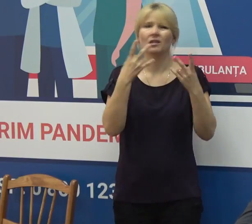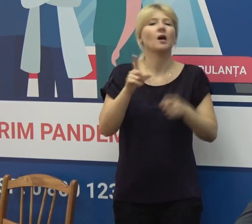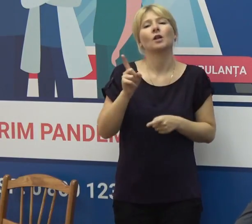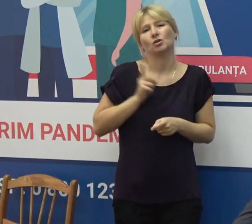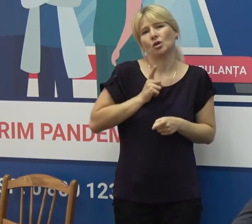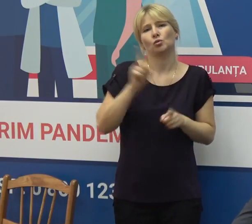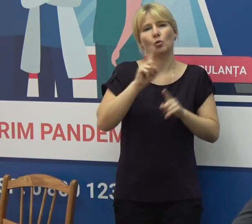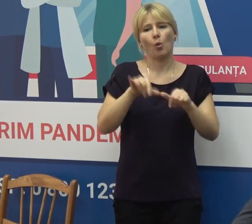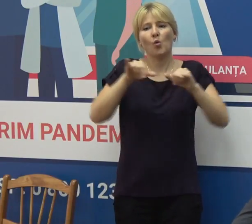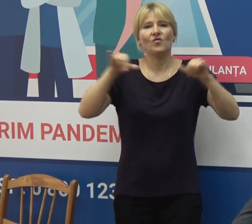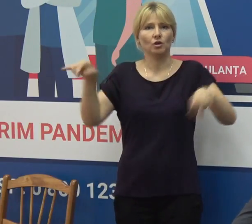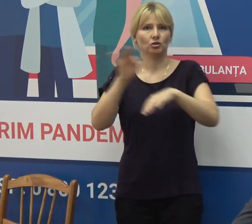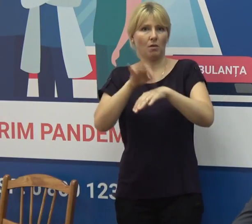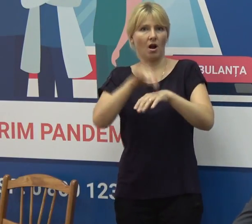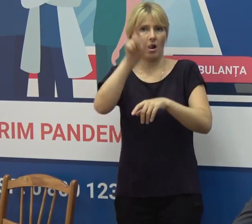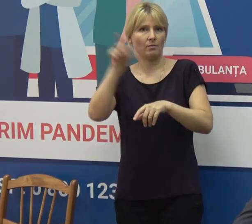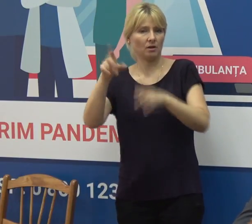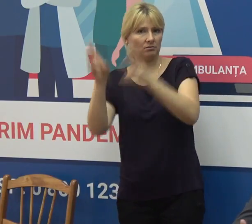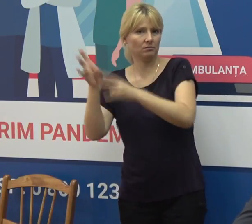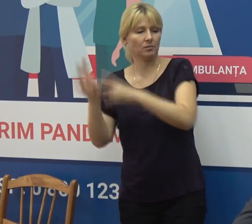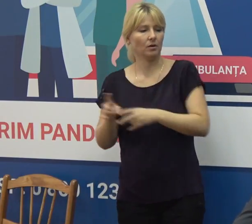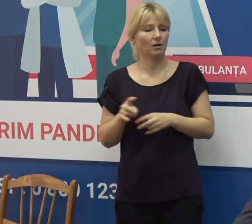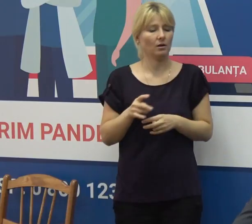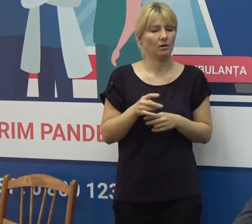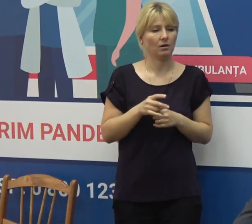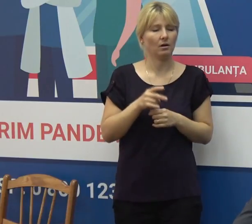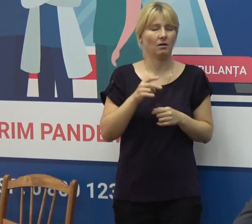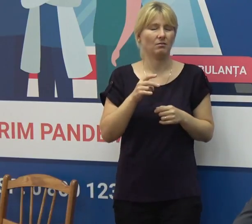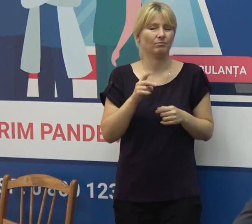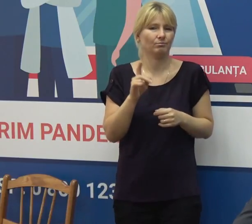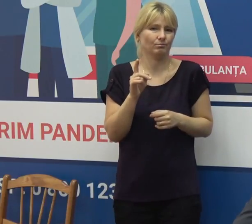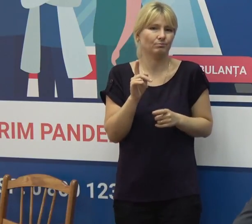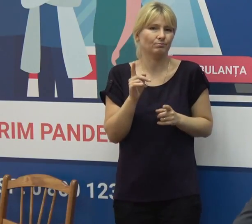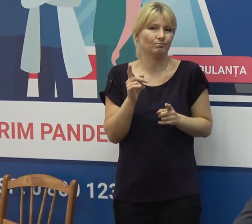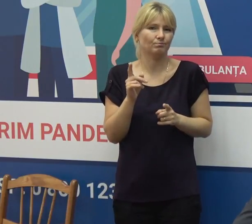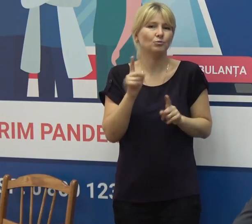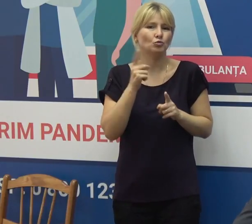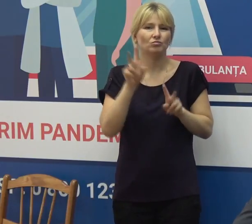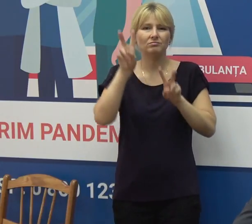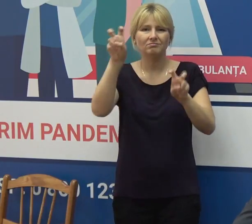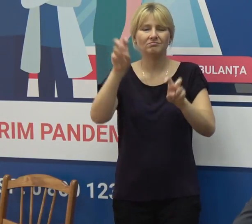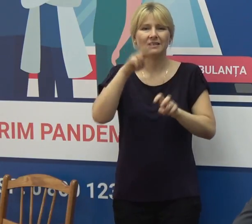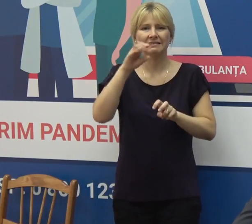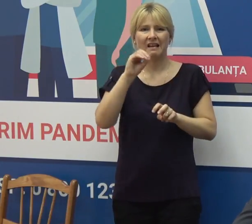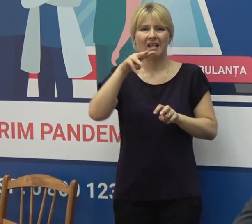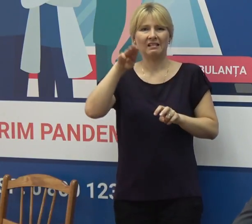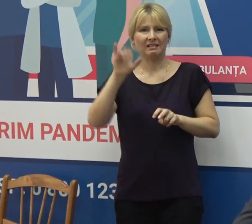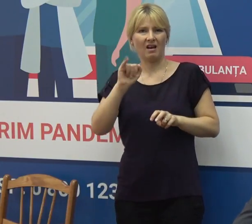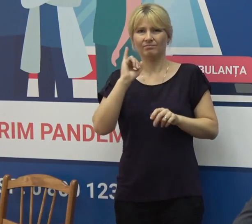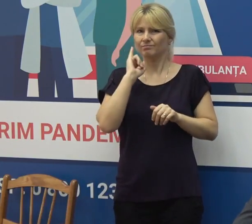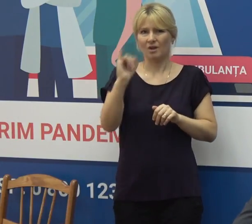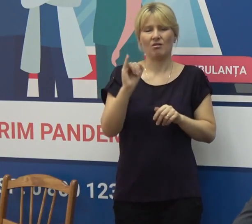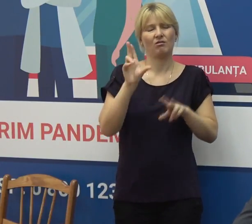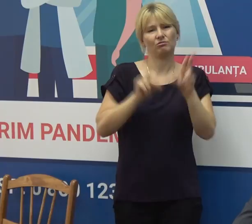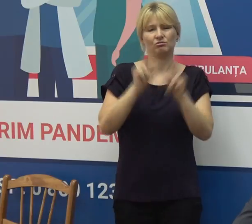să crească numărul de cazuri, în special în perspectiva variantelor virale care sunt în creștere. Tulpina